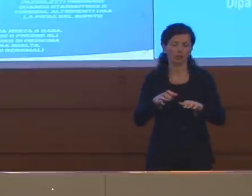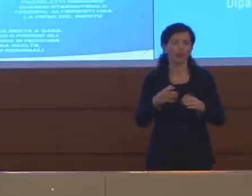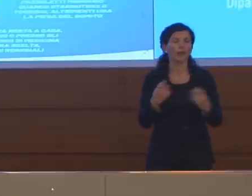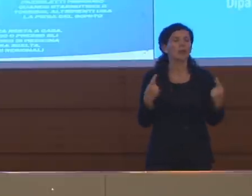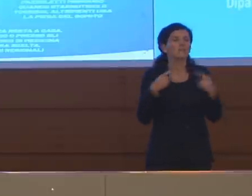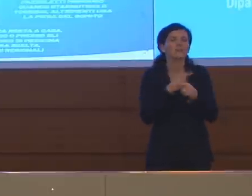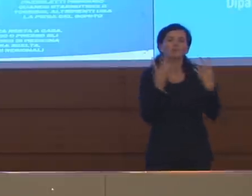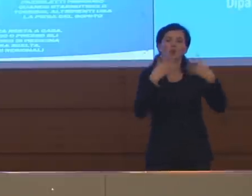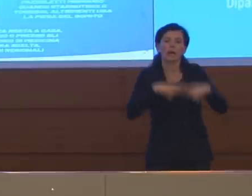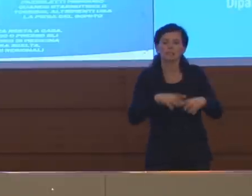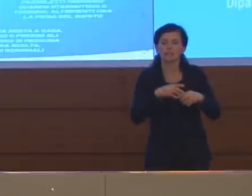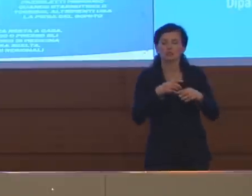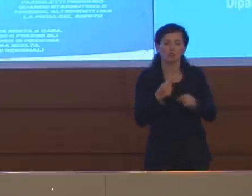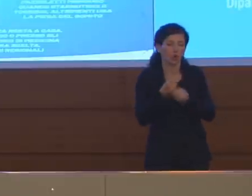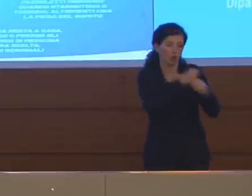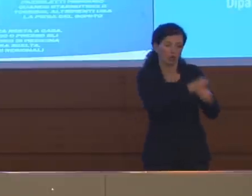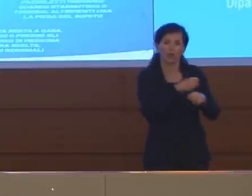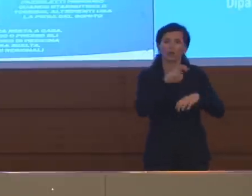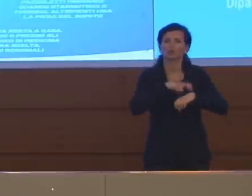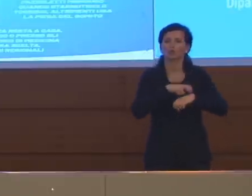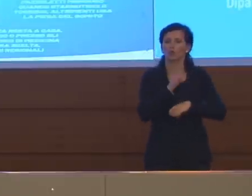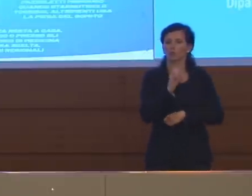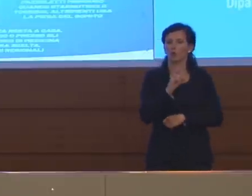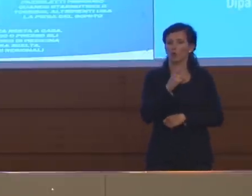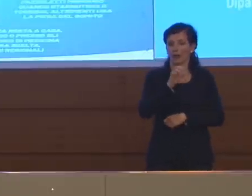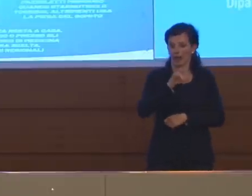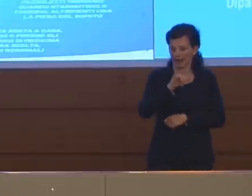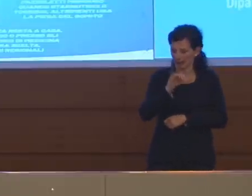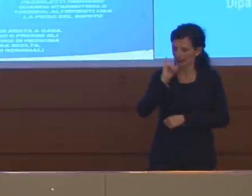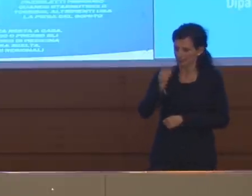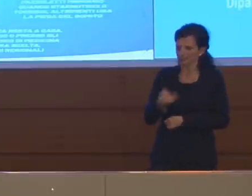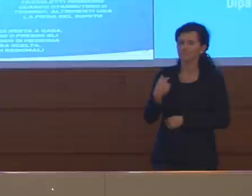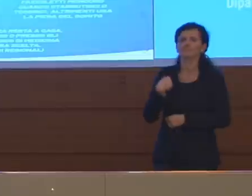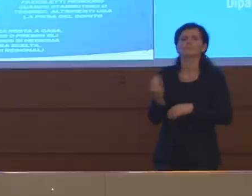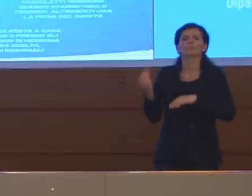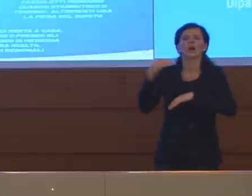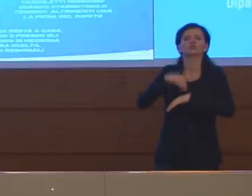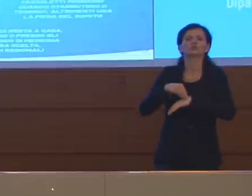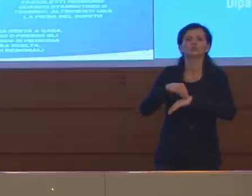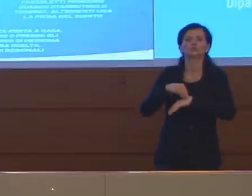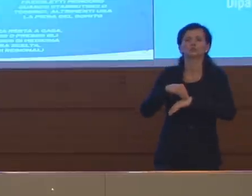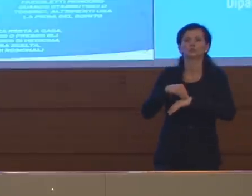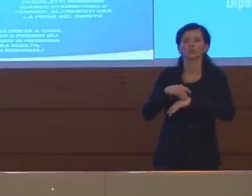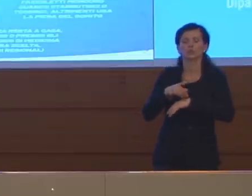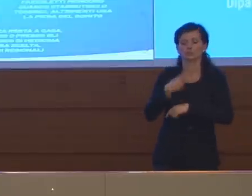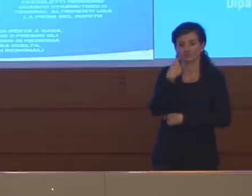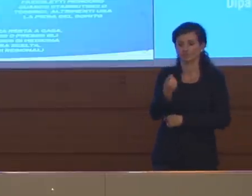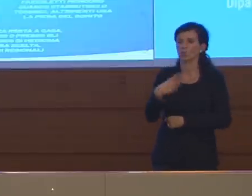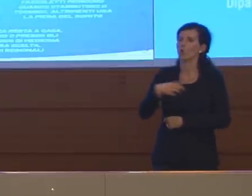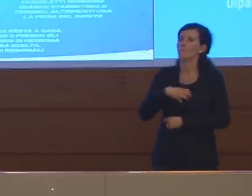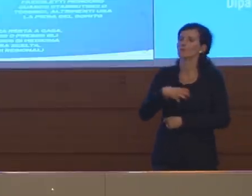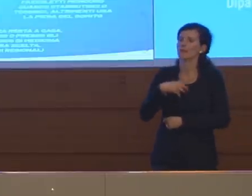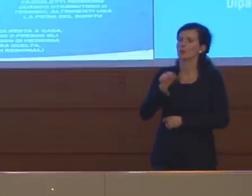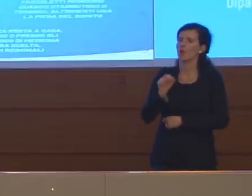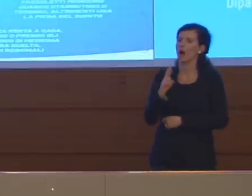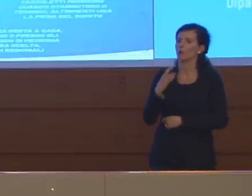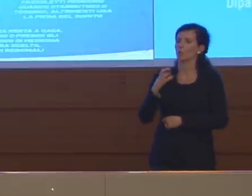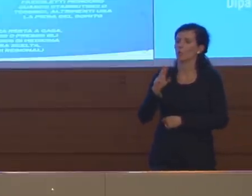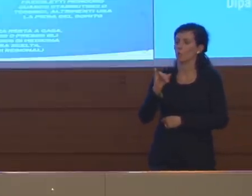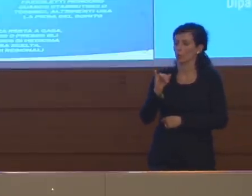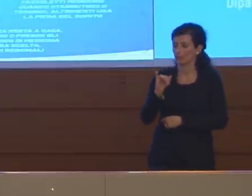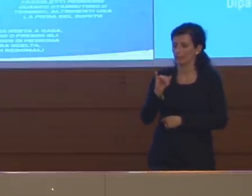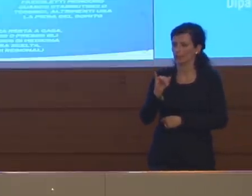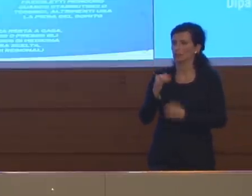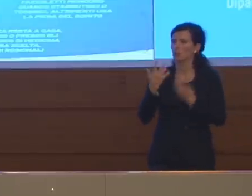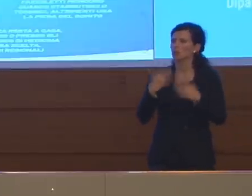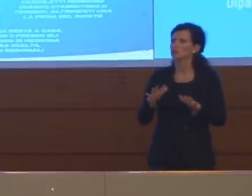'aspetto logistico posso? Aggiungo e confermando quello che ha detto il Commissario Arcuri che sono già diversi giorni che noi